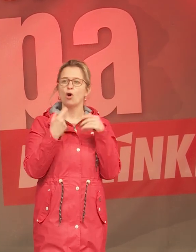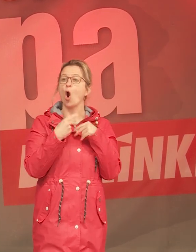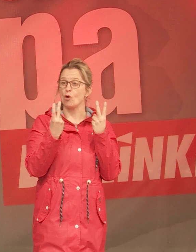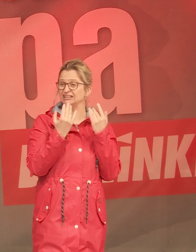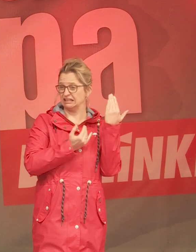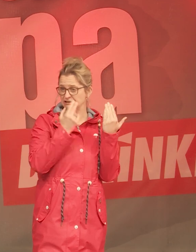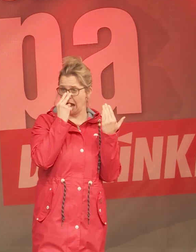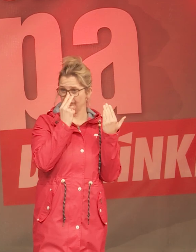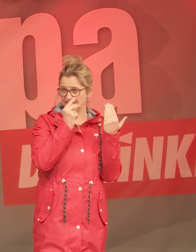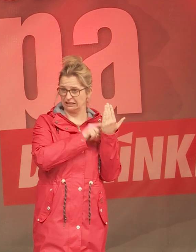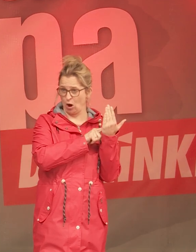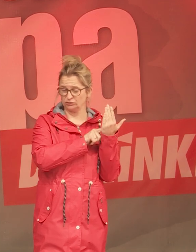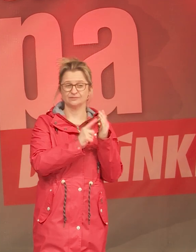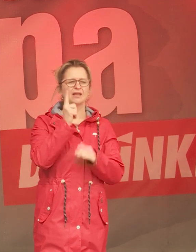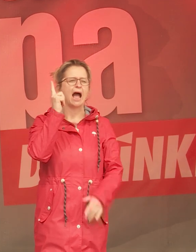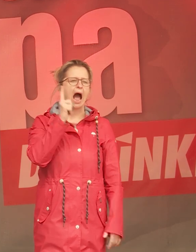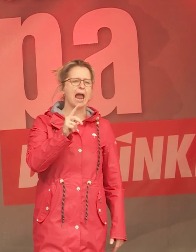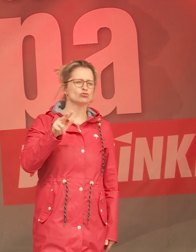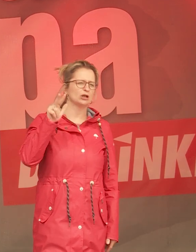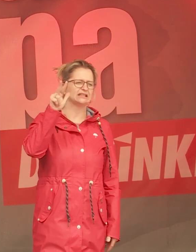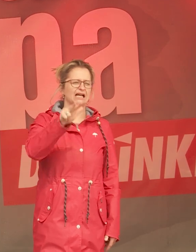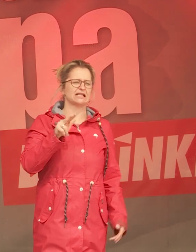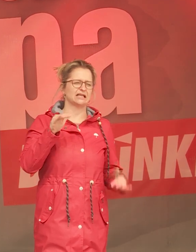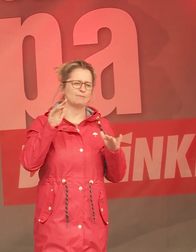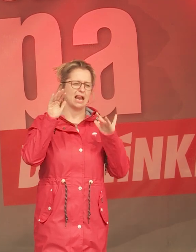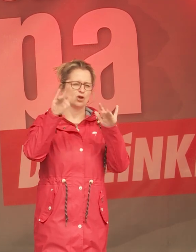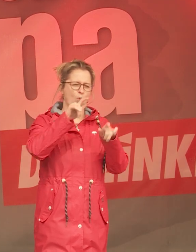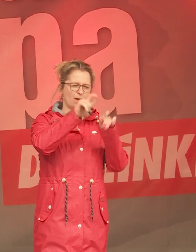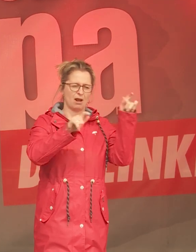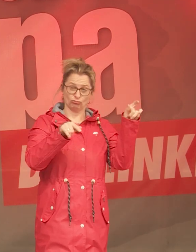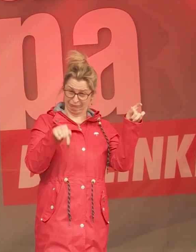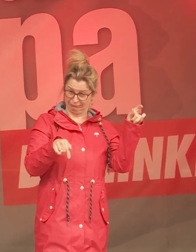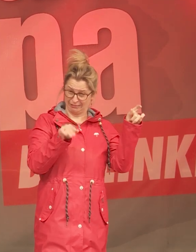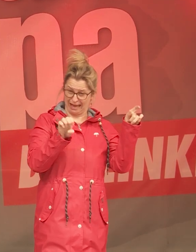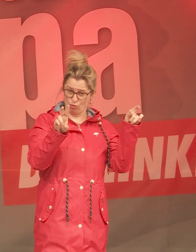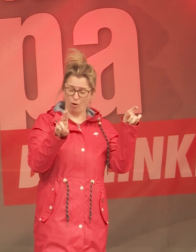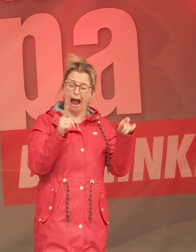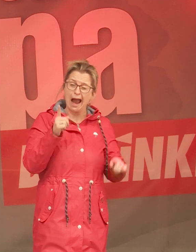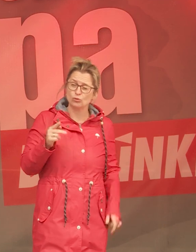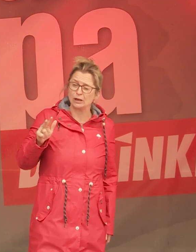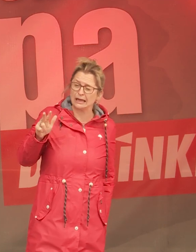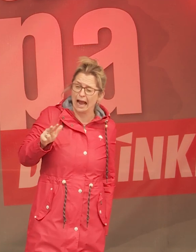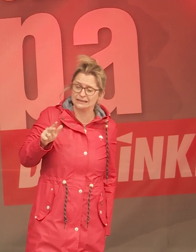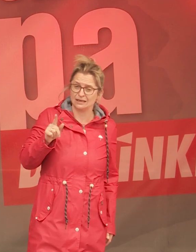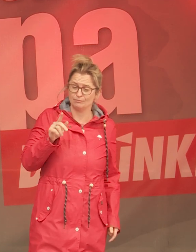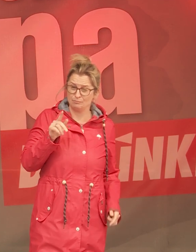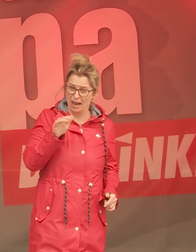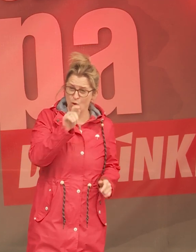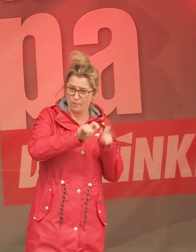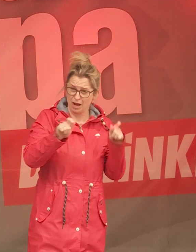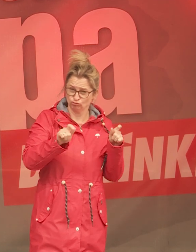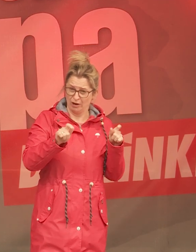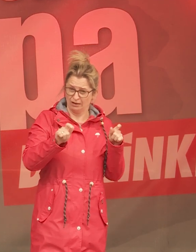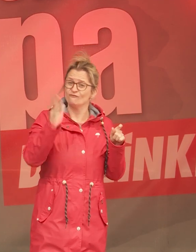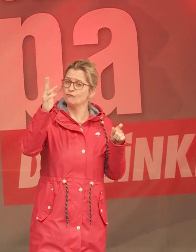113 Millionen Menschen in der Europäischen Union, 113 Millionen Menschen, das sind 22 Prozent von